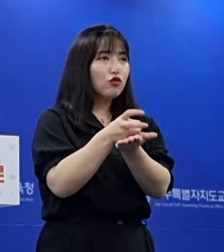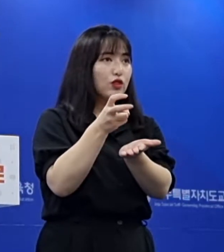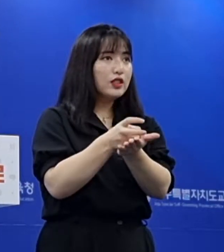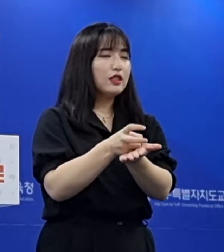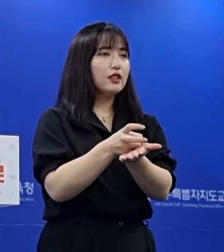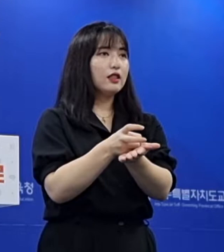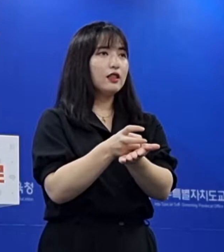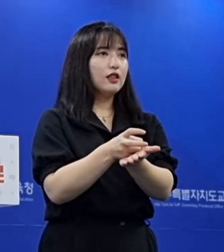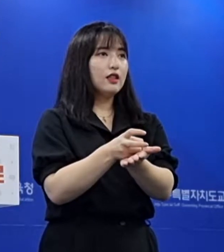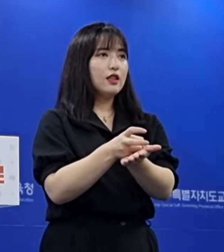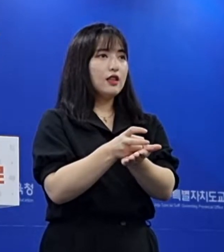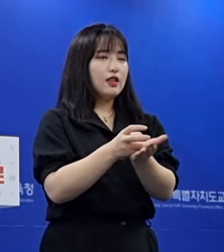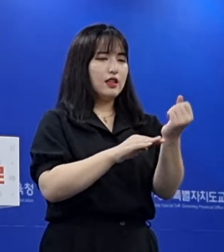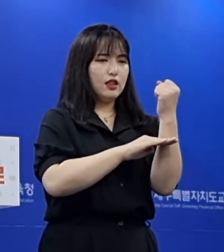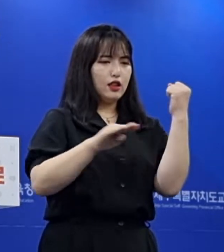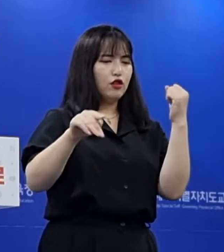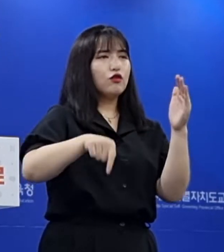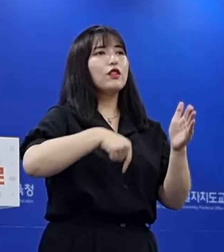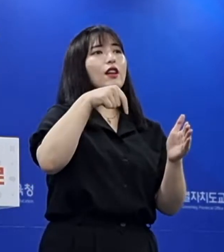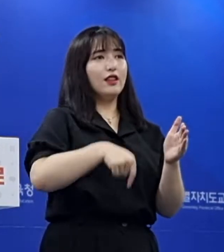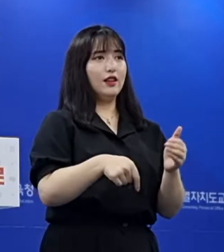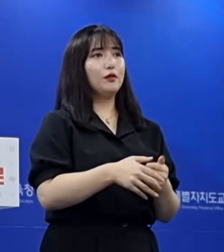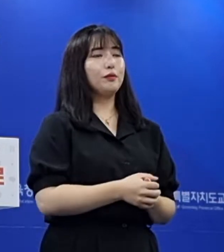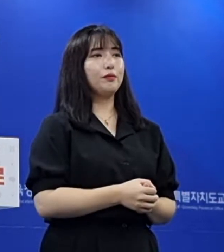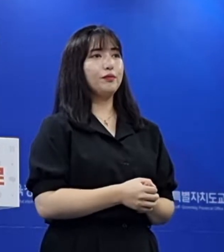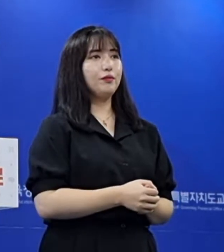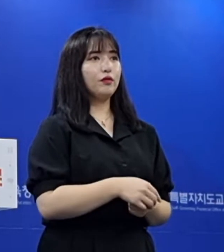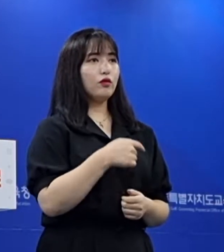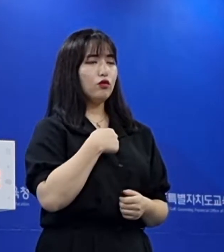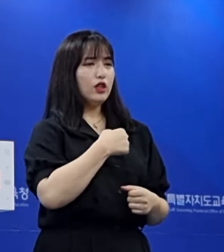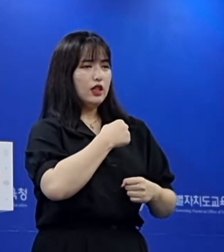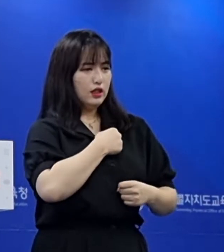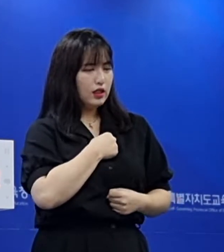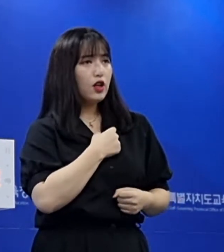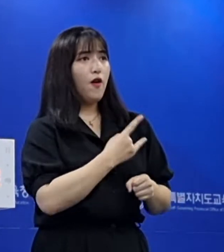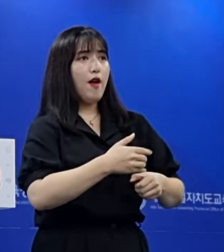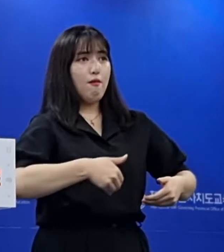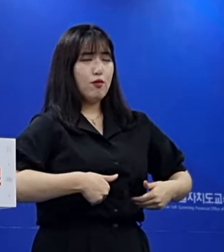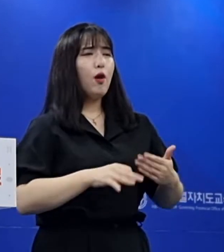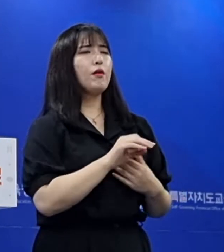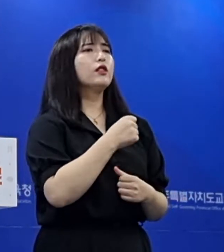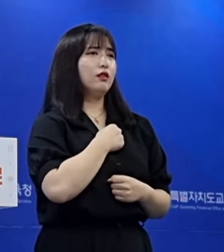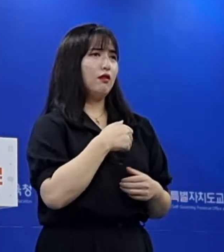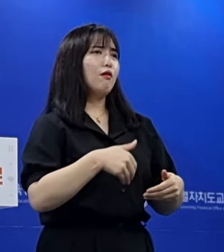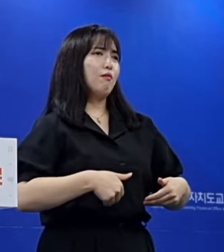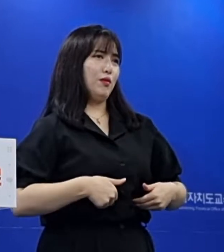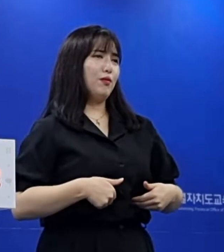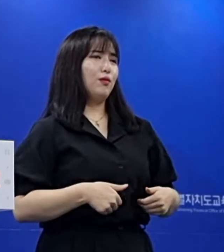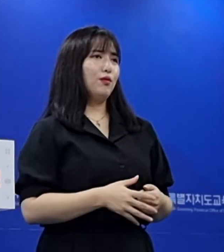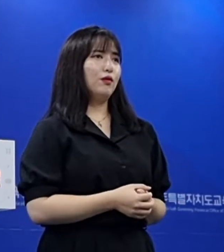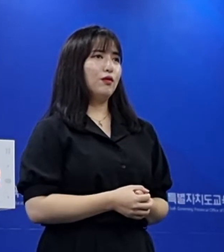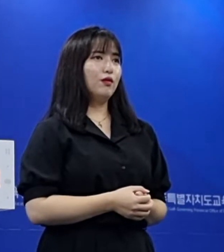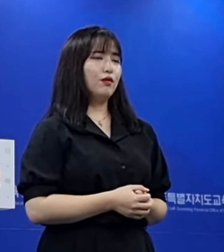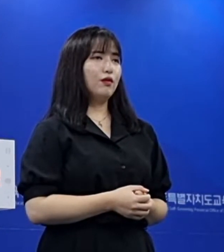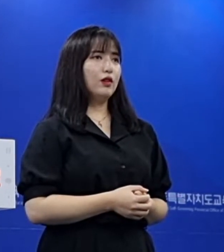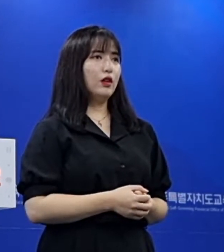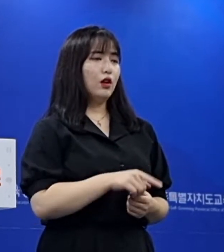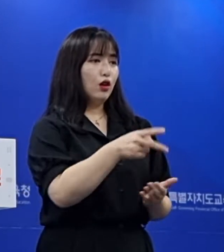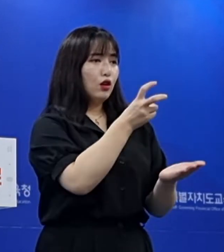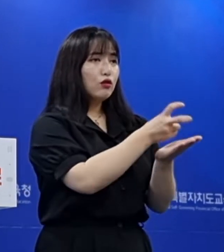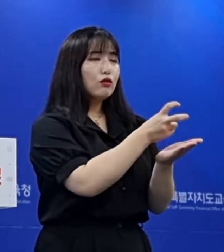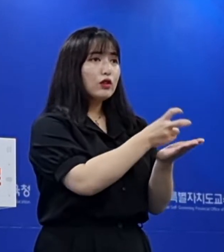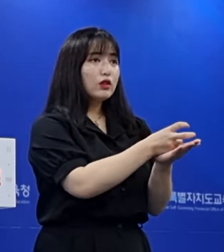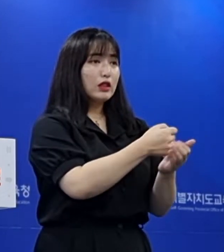범위 내에서 우리가 지켜야 할 부분은 지켜야 되고 그 수칙을 안 지키는